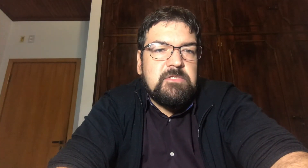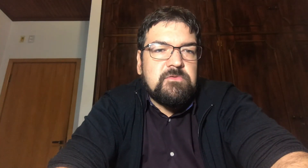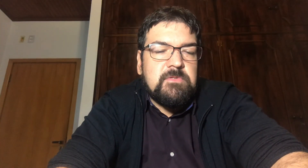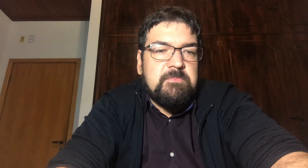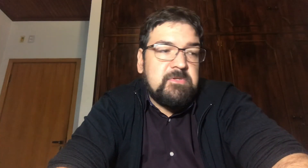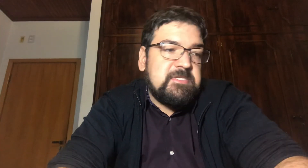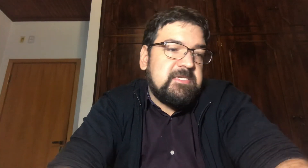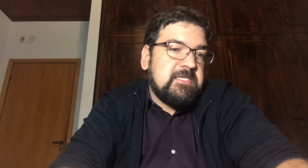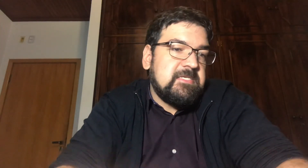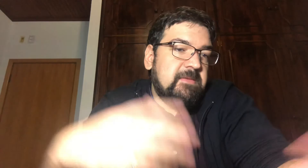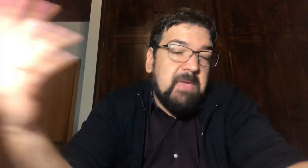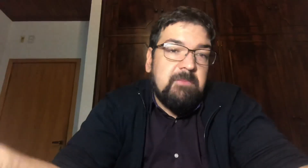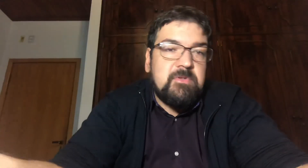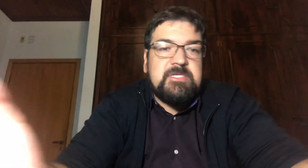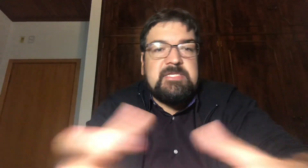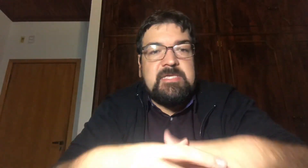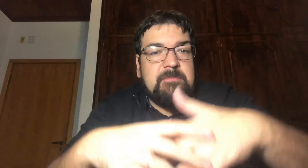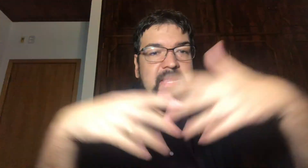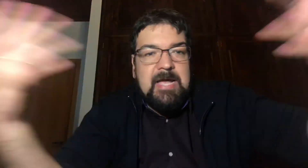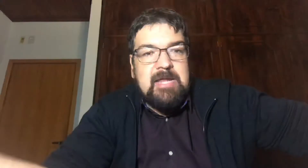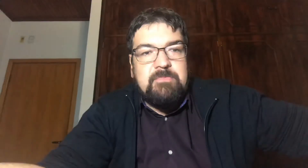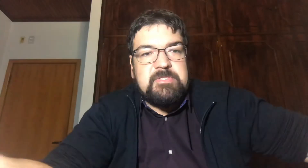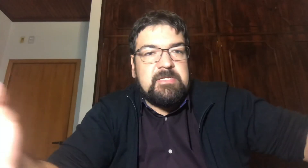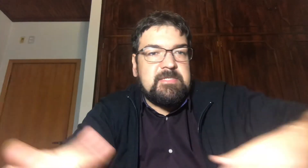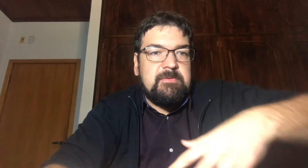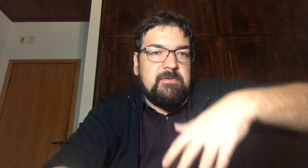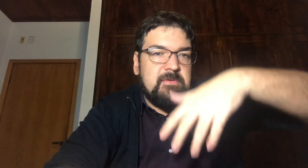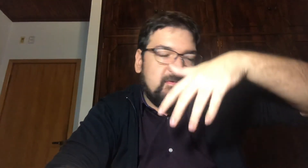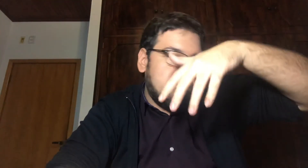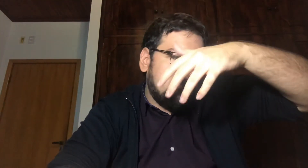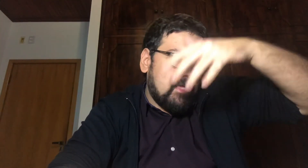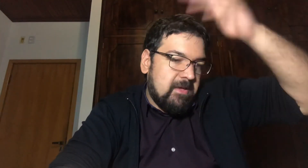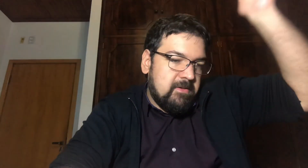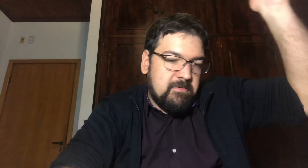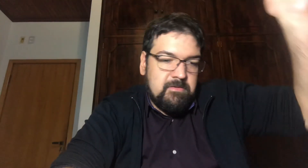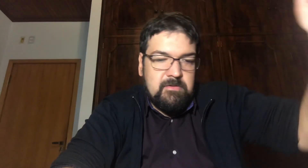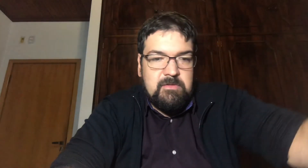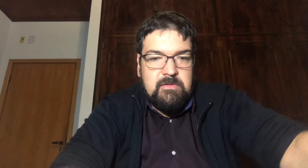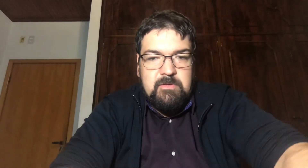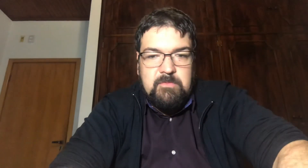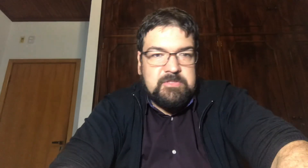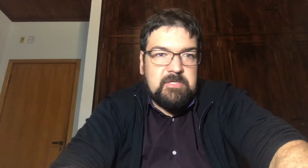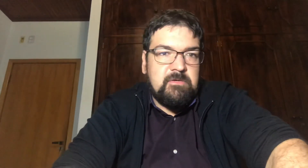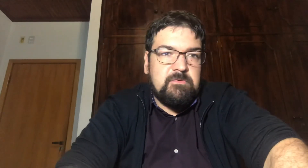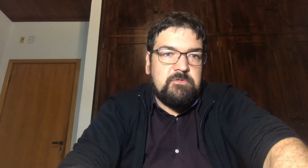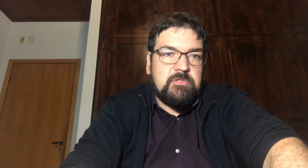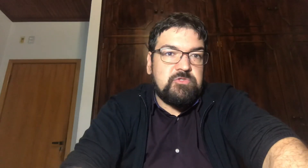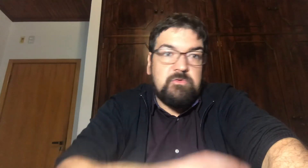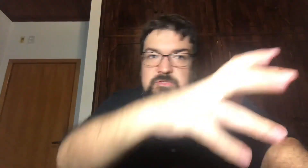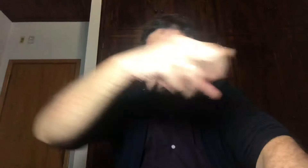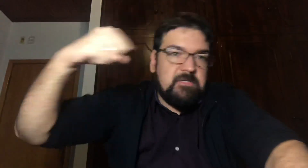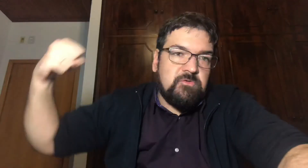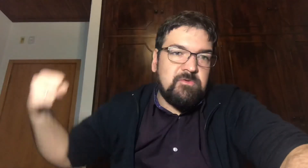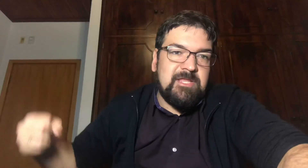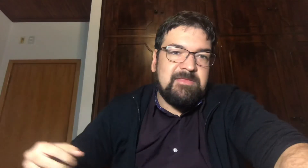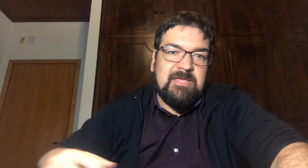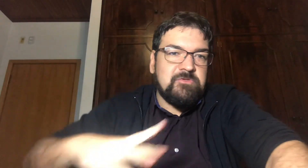risco Pode ser Que você se dê bem Pode ser Que você quebra a cara Pode ser Que você Sei lá Pode ser Que o George Soros Tire tudo Que ele tem O